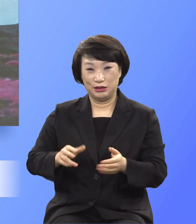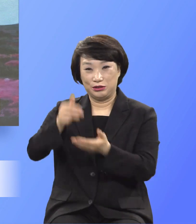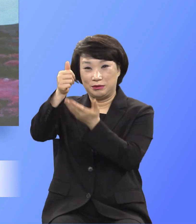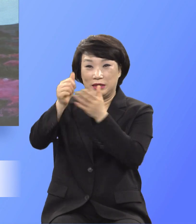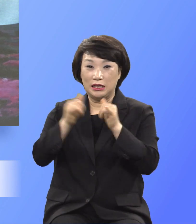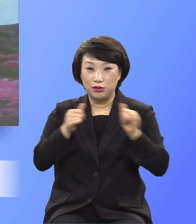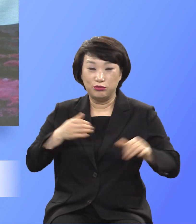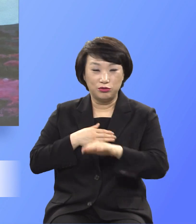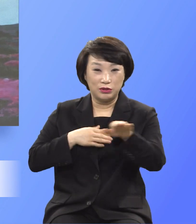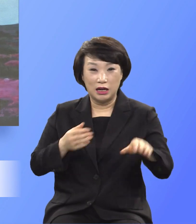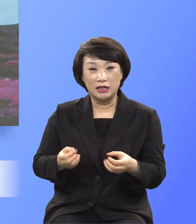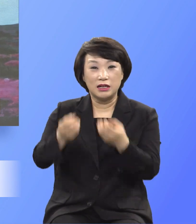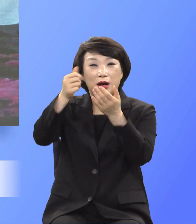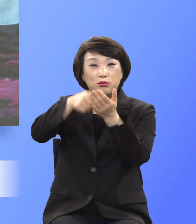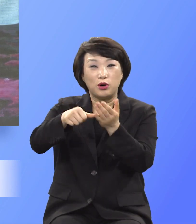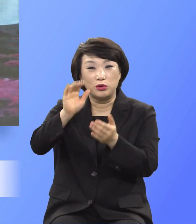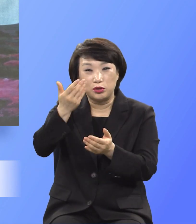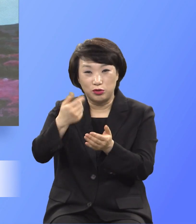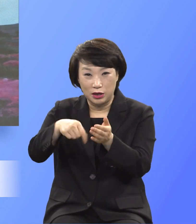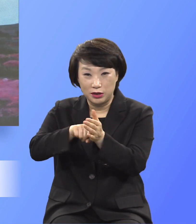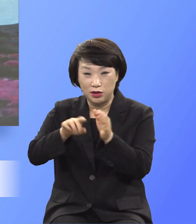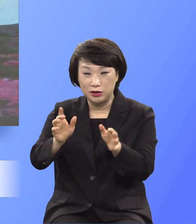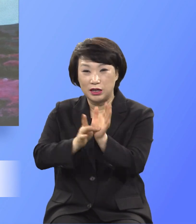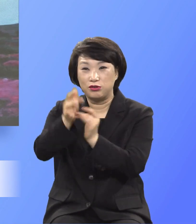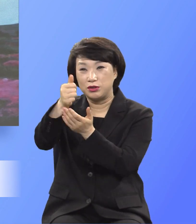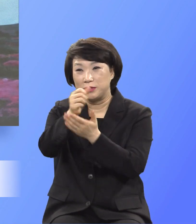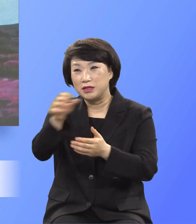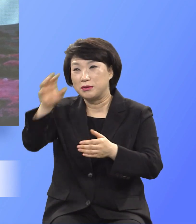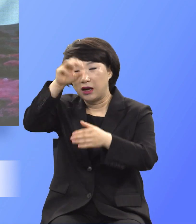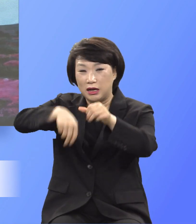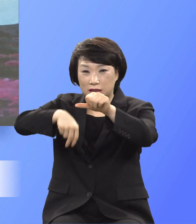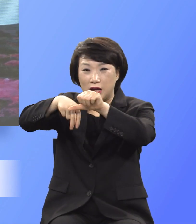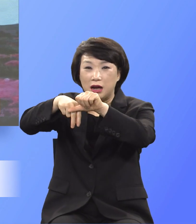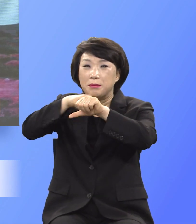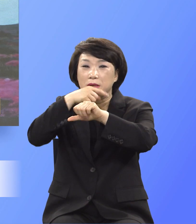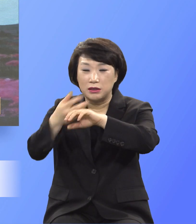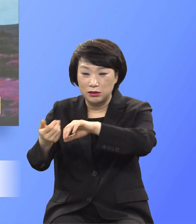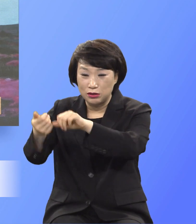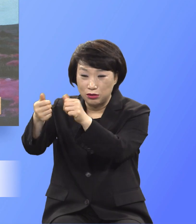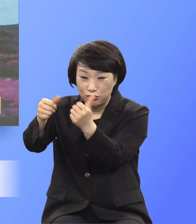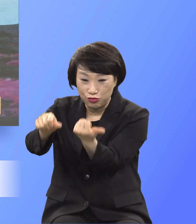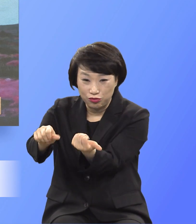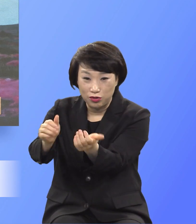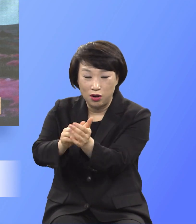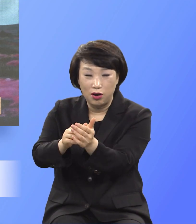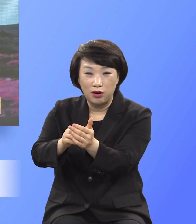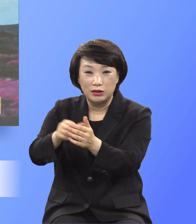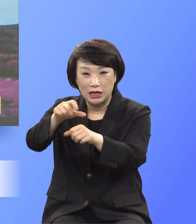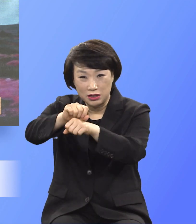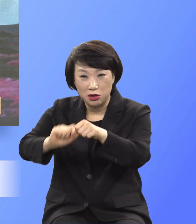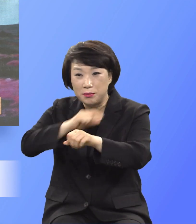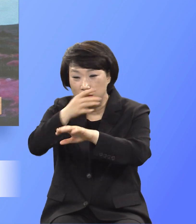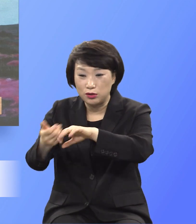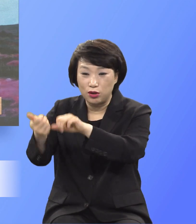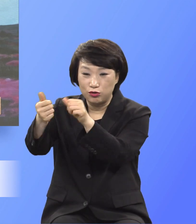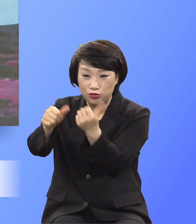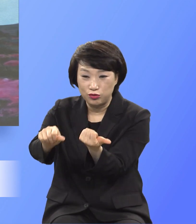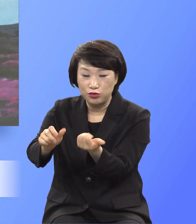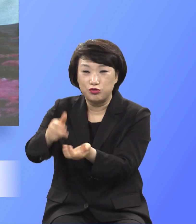재물이 되기 위해서 그 십자가에서 피 흘려 죽어서 살 찢고 피 흘려서 내 살을